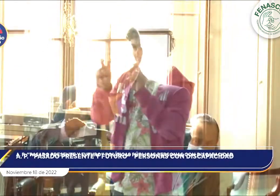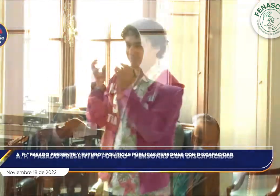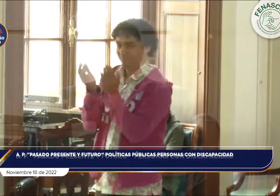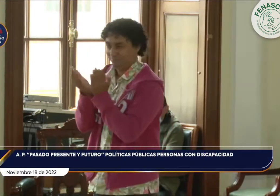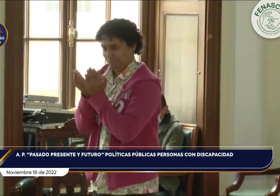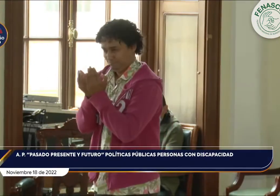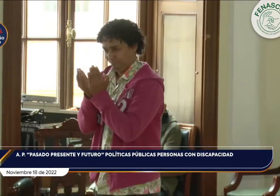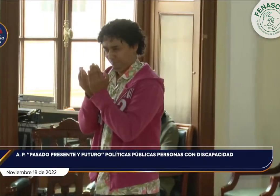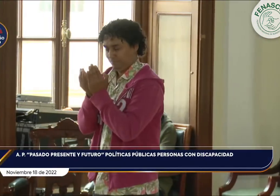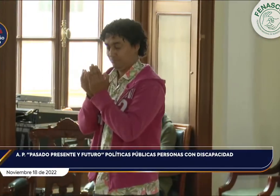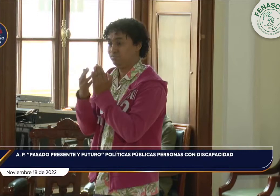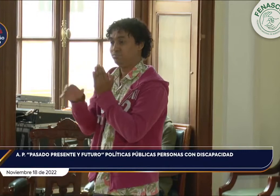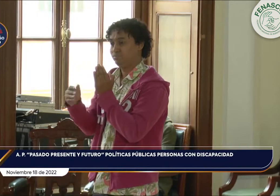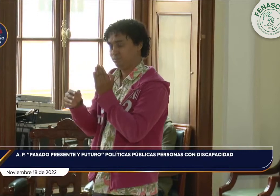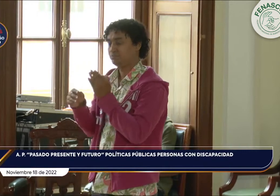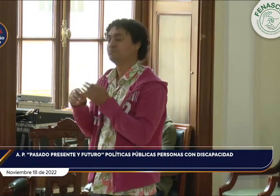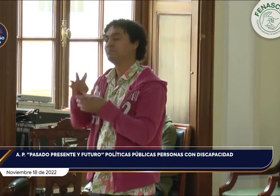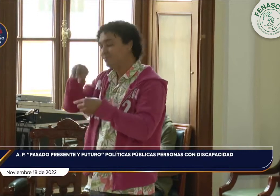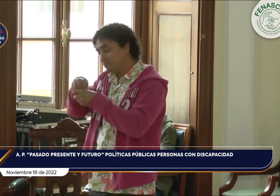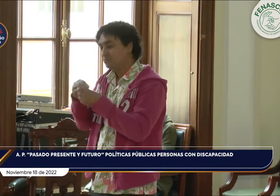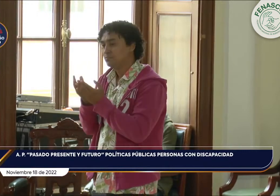sancionadas. Además, hablando de la educación,